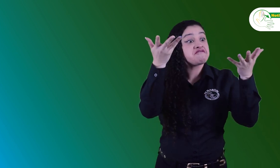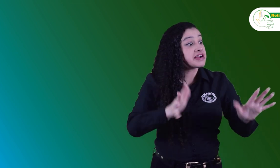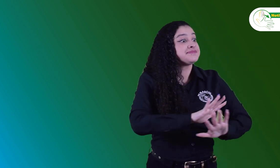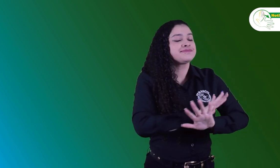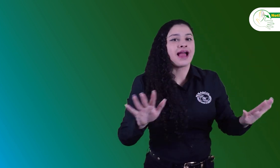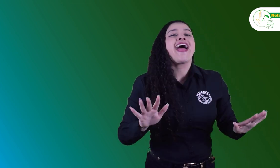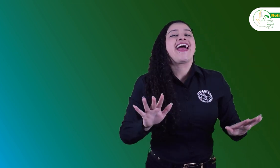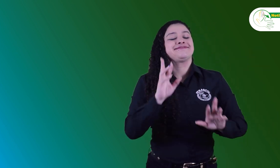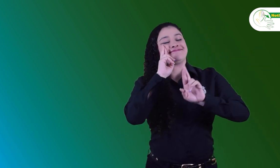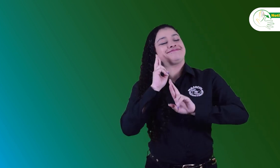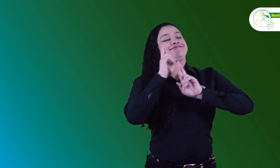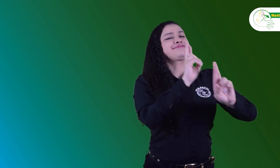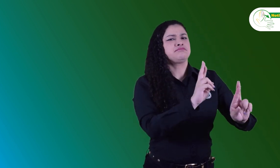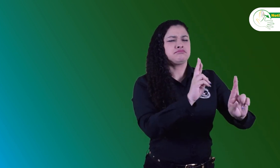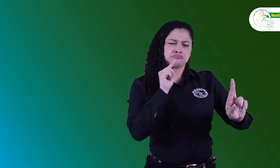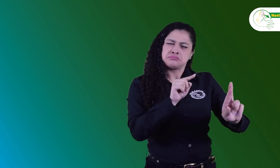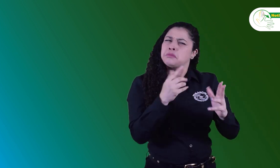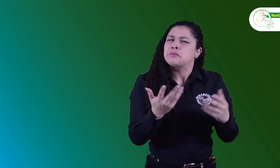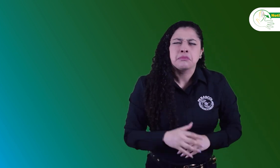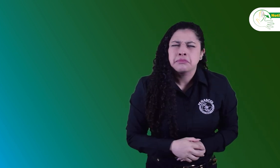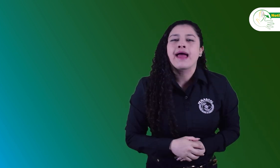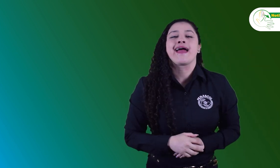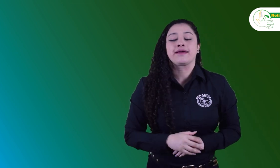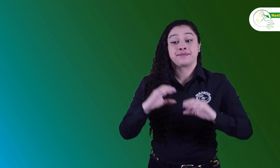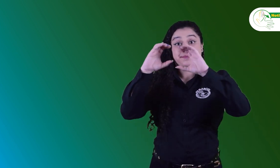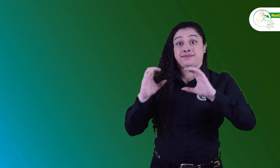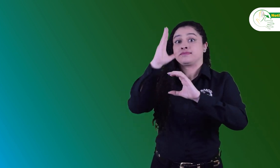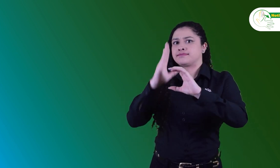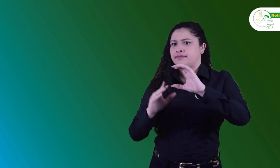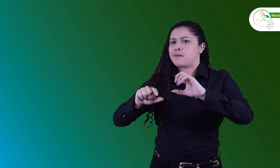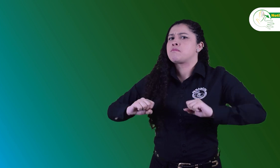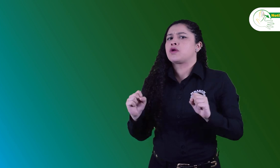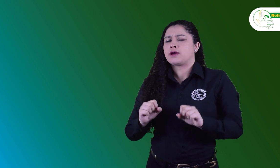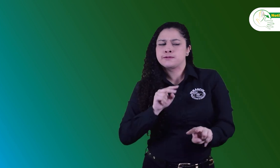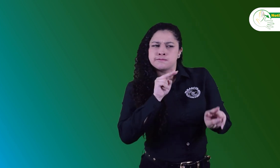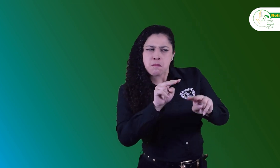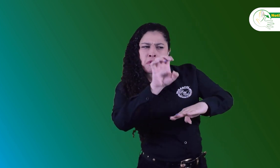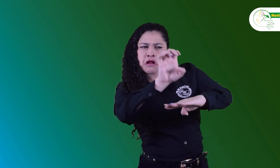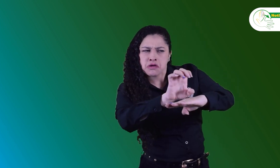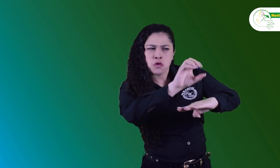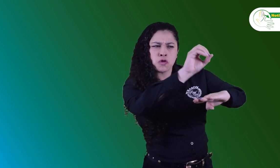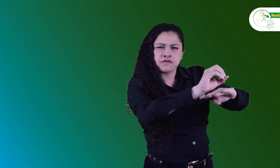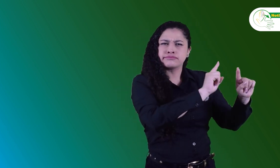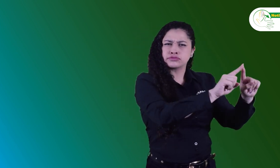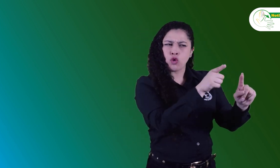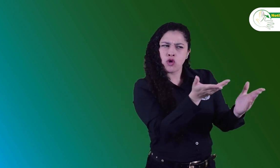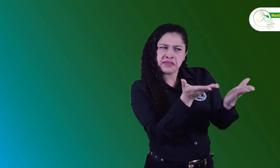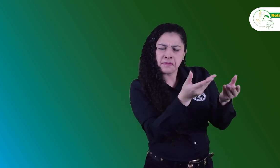prestada. Para dicho reconocimiento, la Cámara de Comercio de Bogotá hace una evaluación a las empresas y